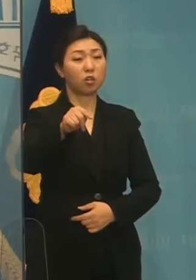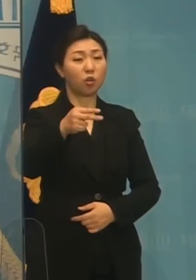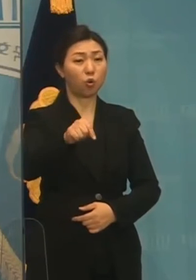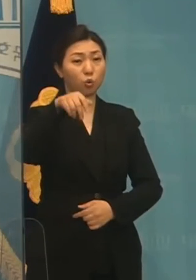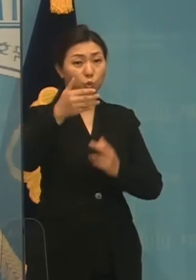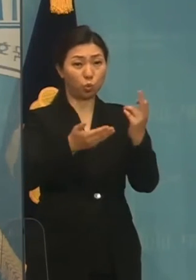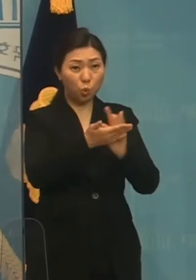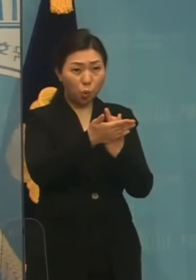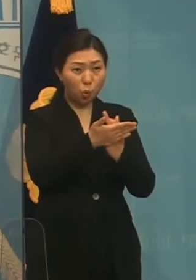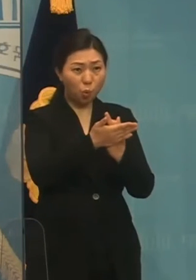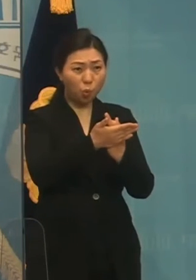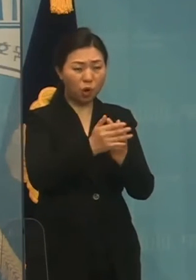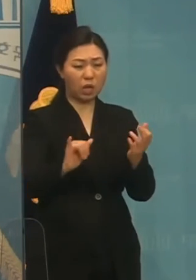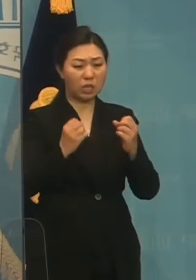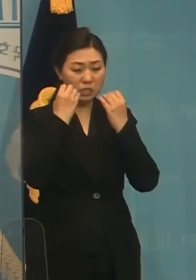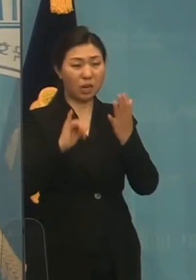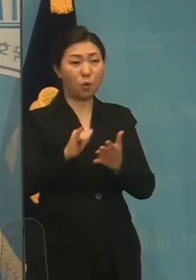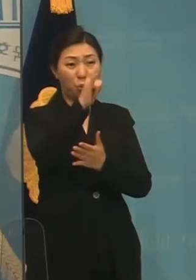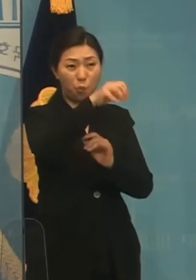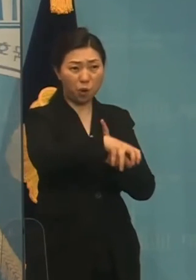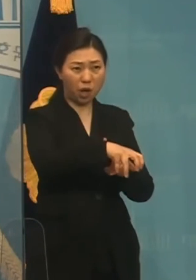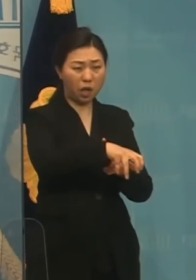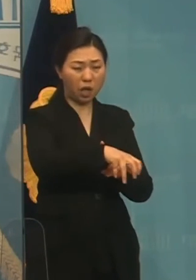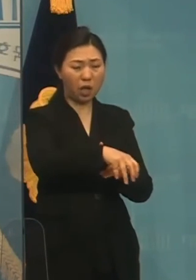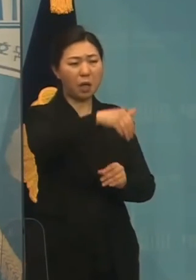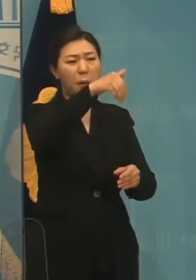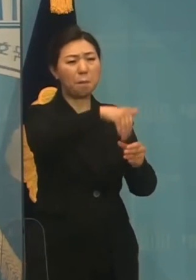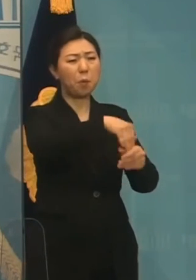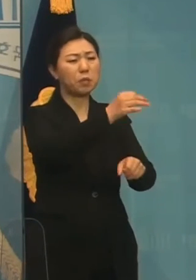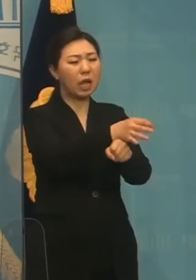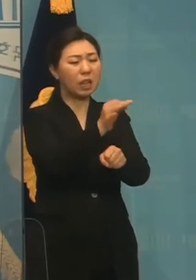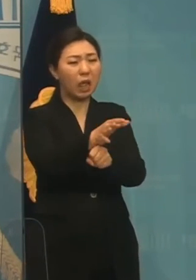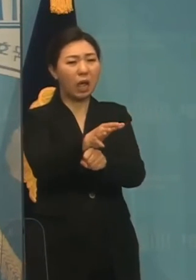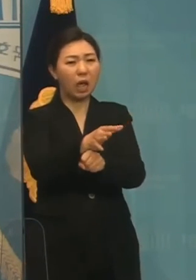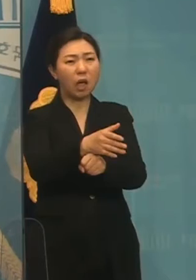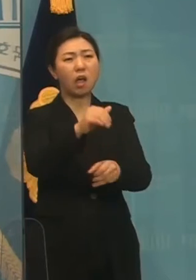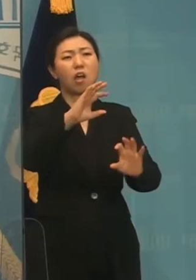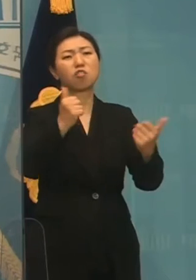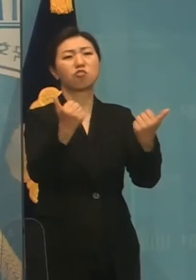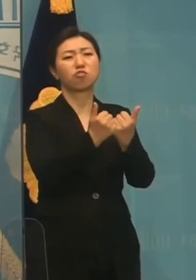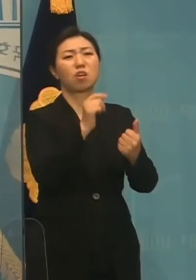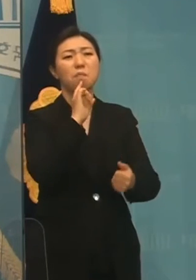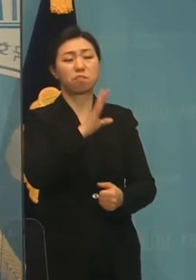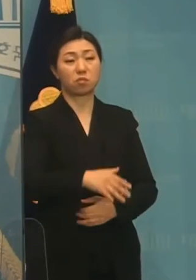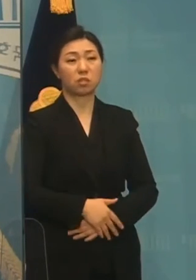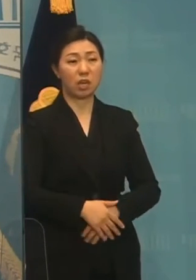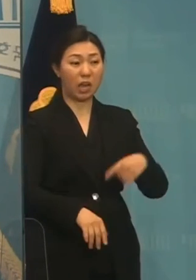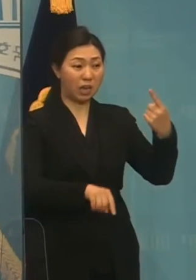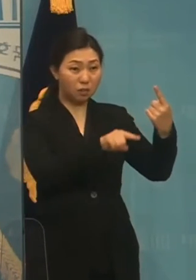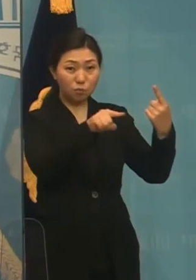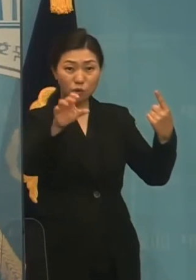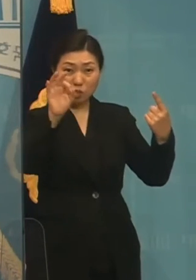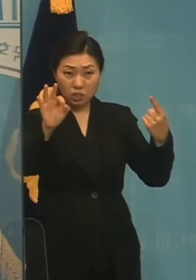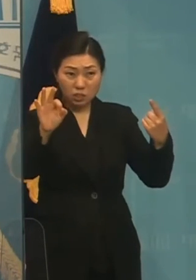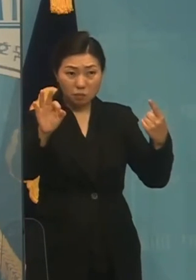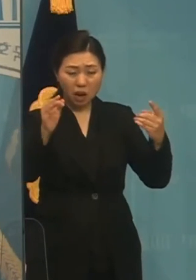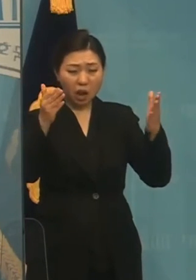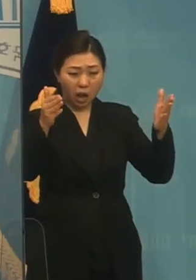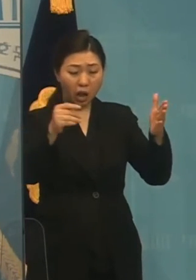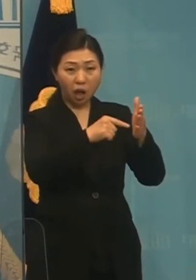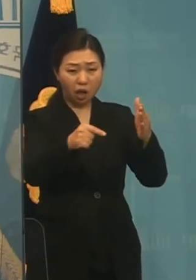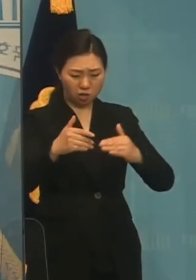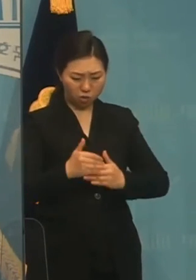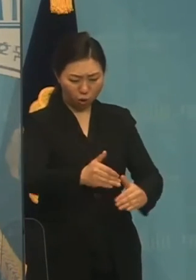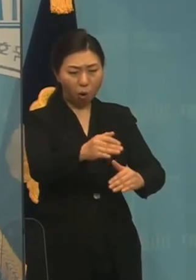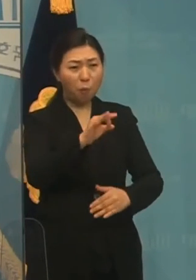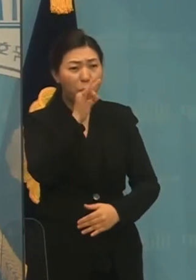위한 매표 국회로 전락됐습니다. 하나부터 열 가지, 제대로 된 절차도, 명품도,